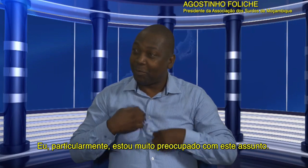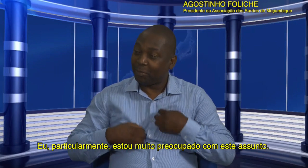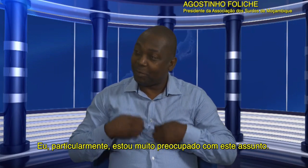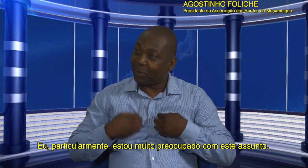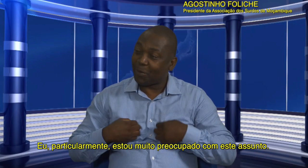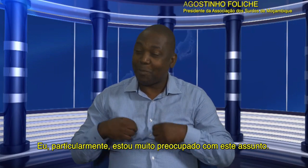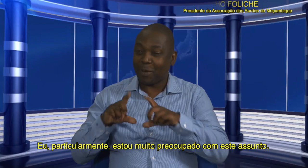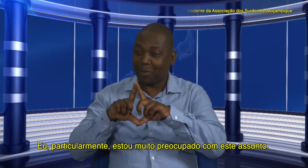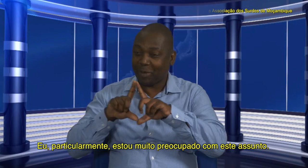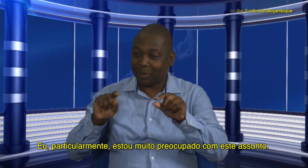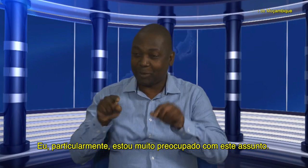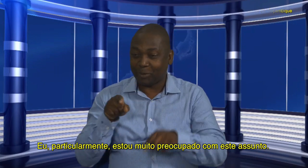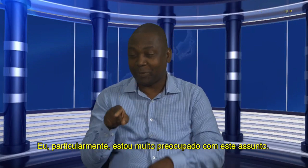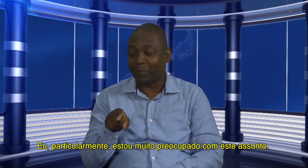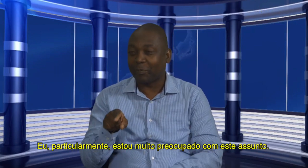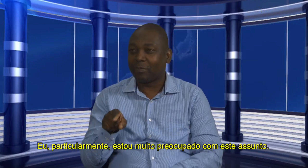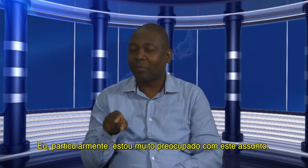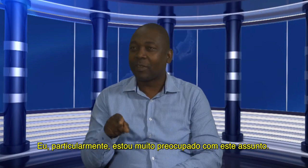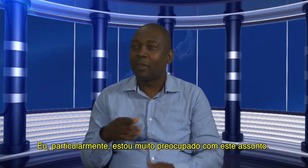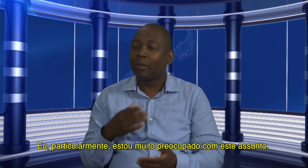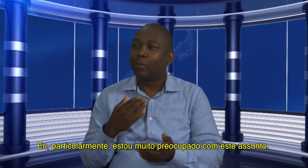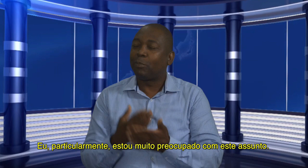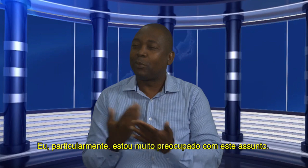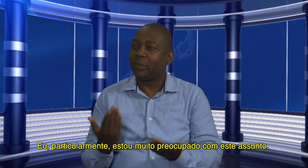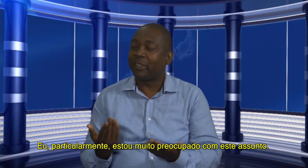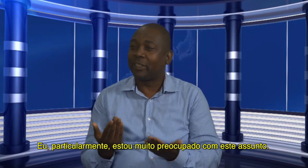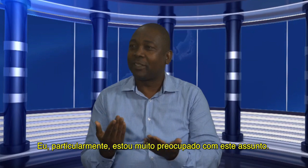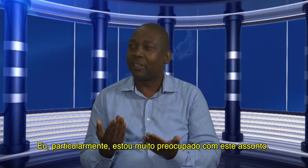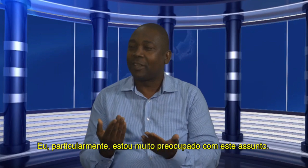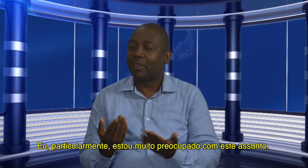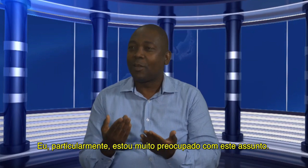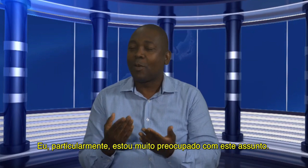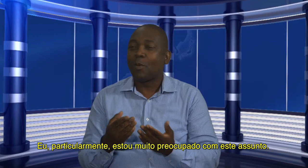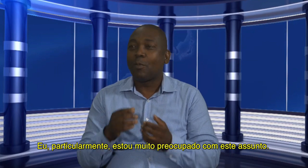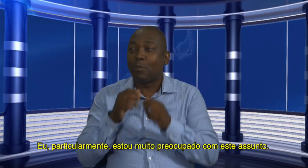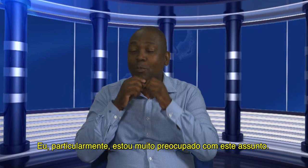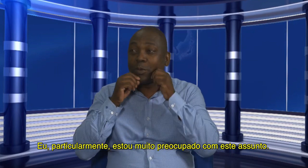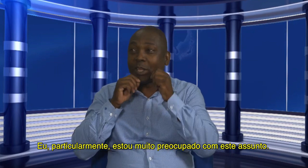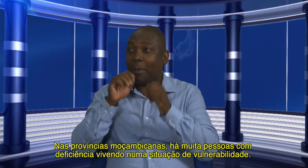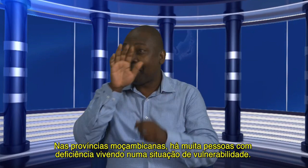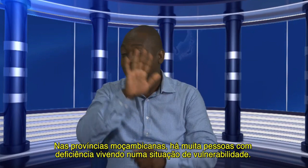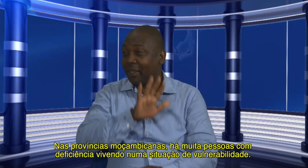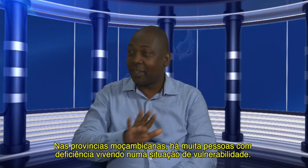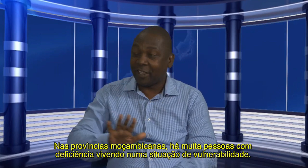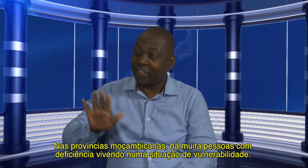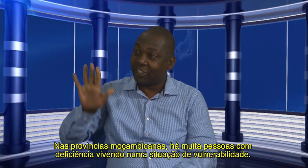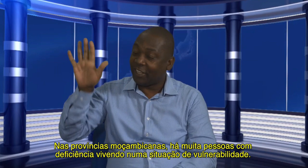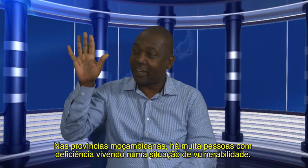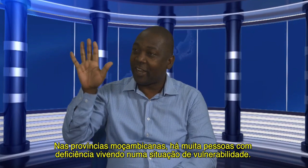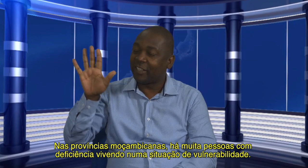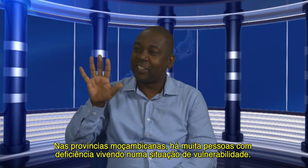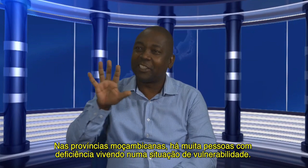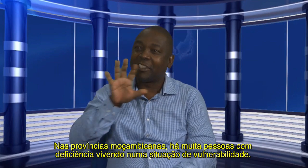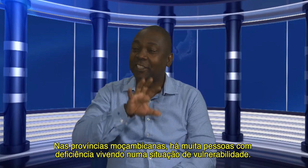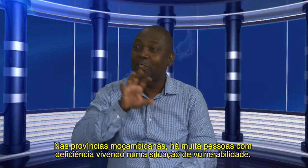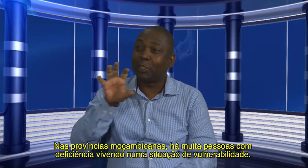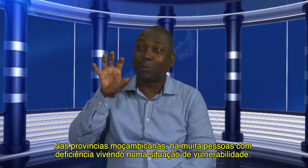Eu, pessoalmente, também estou muito preocupado com este assunto, visto que, a nível do país,